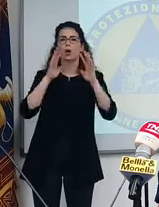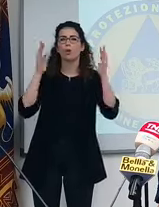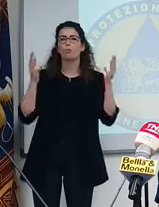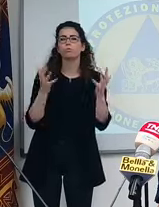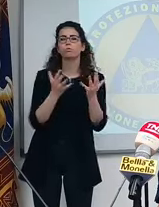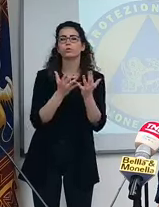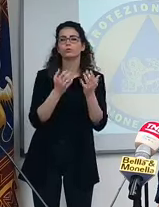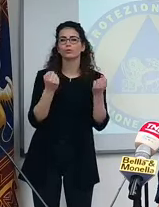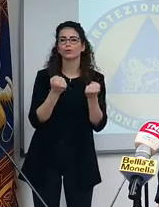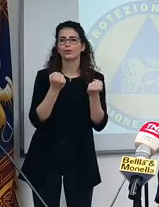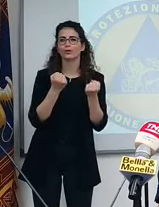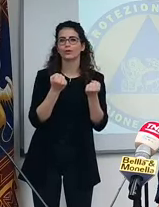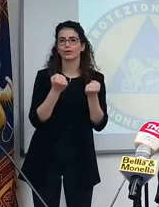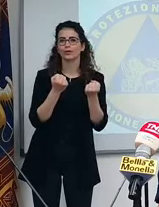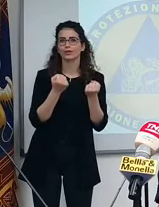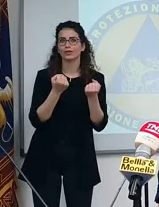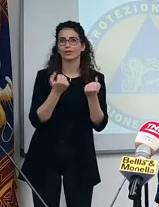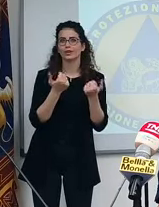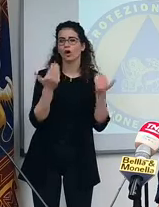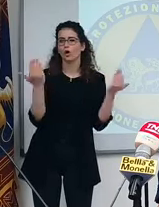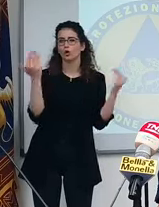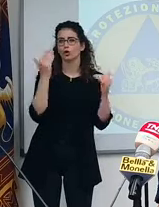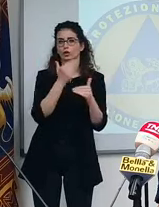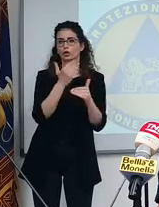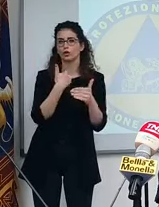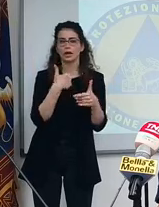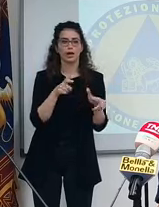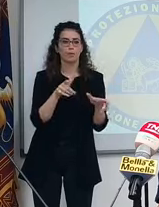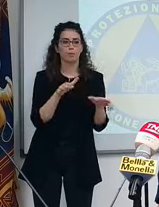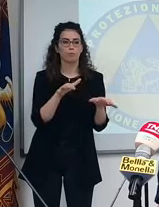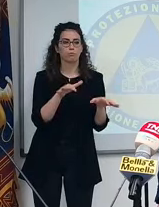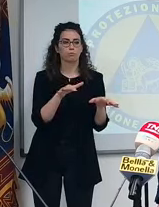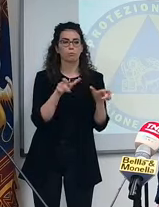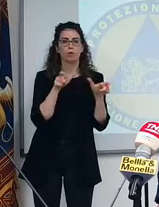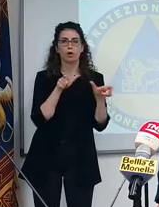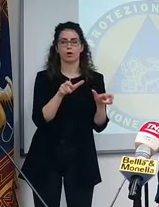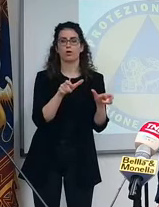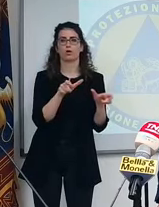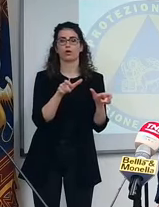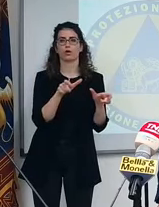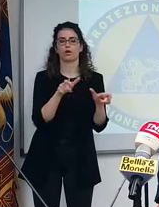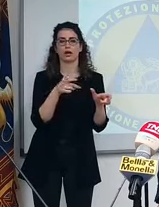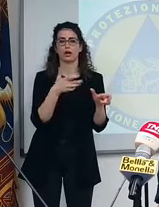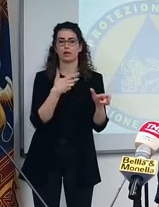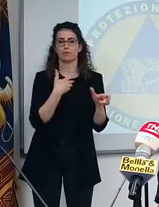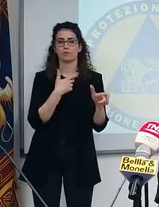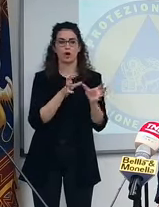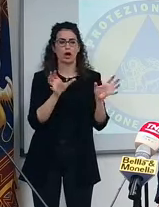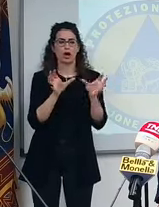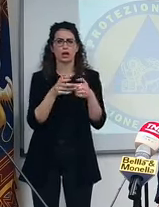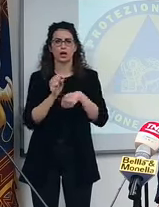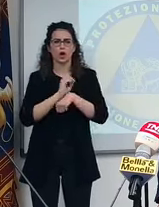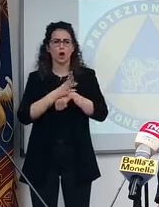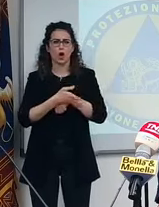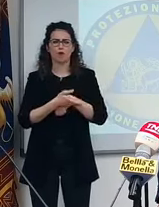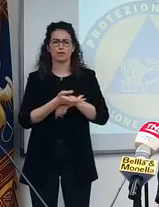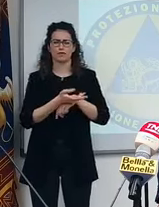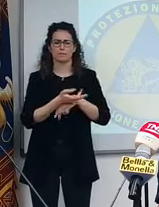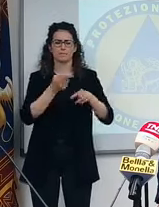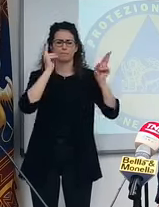'intrattenimento che è letteralmente paralizzato e fa parte delle categorie più penalizzate dal Covid fin dal primo giorno.